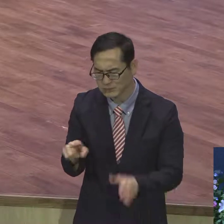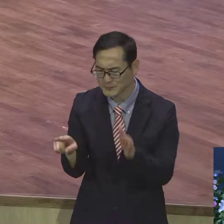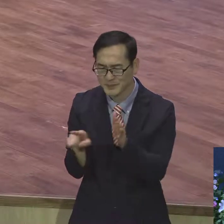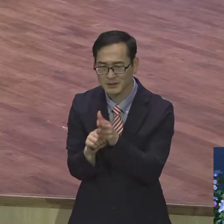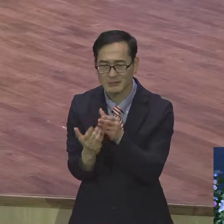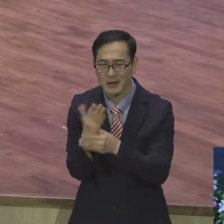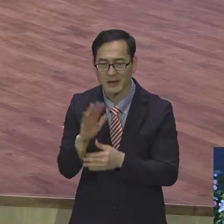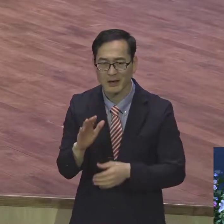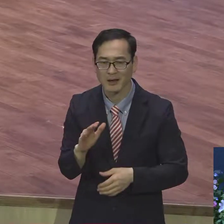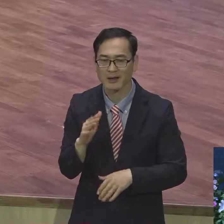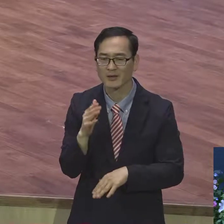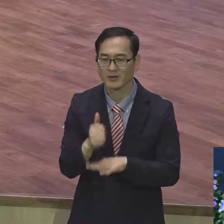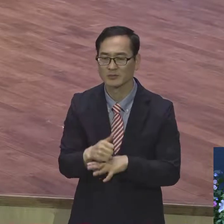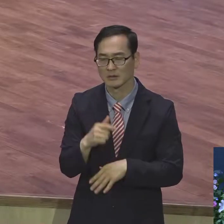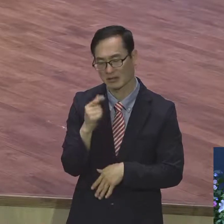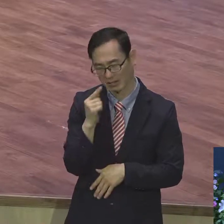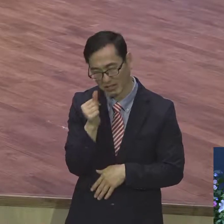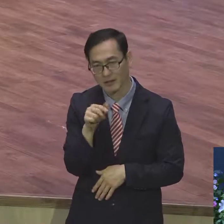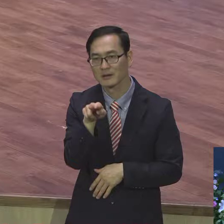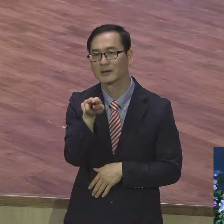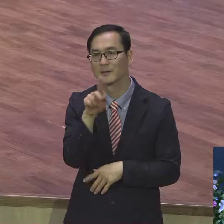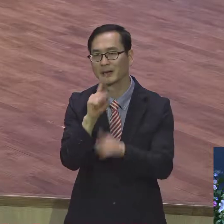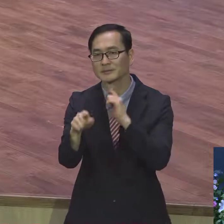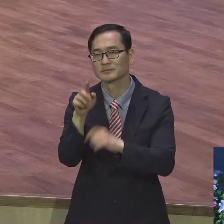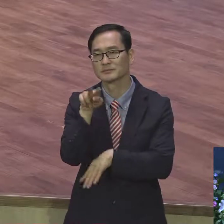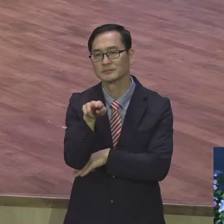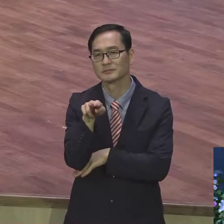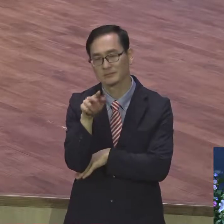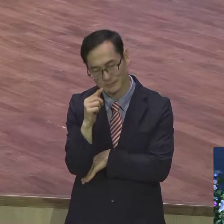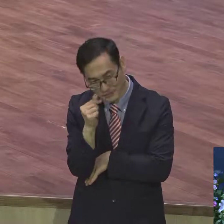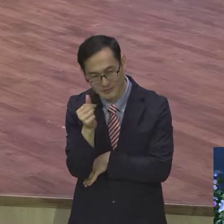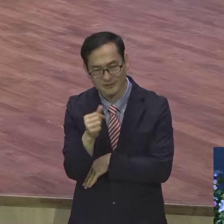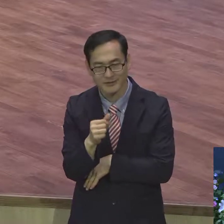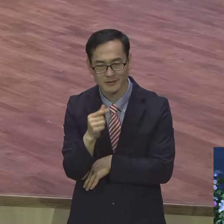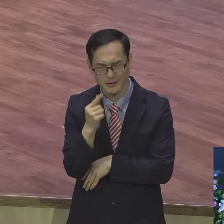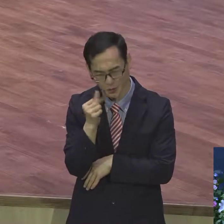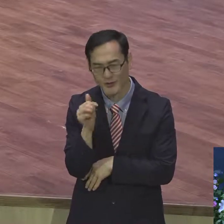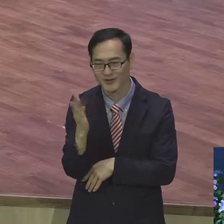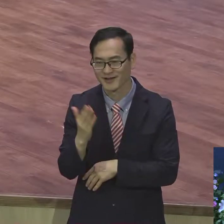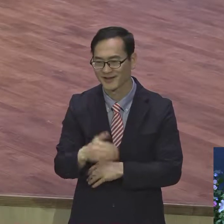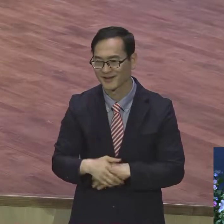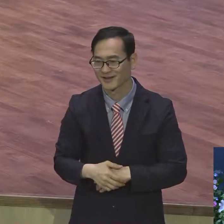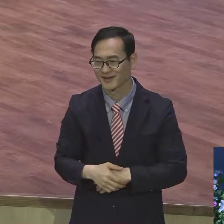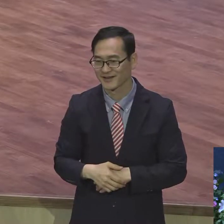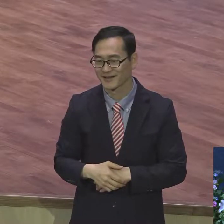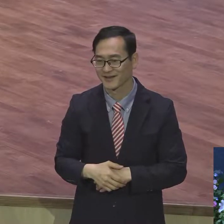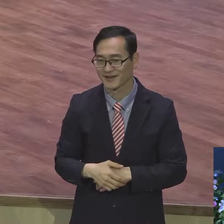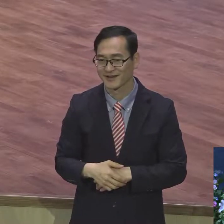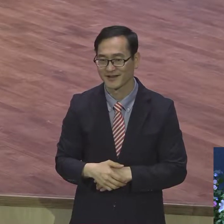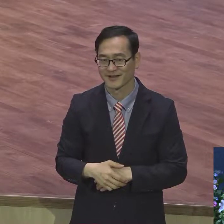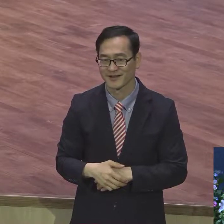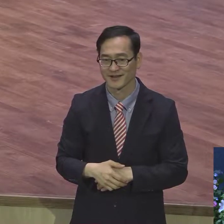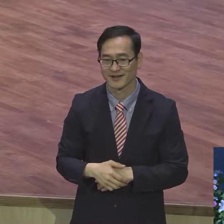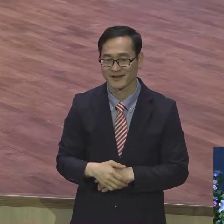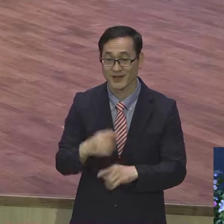사람도 아무리 그렇게 유능한 사람도 딱 교회 누가 초청해서 누가 안 찾아놓으면요.